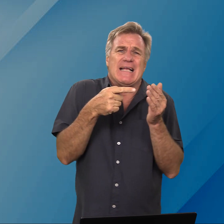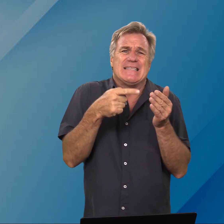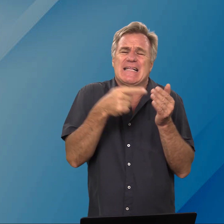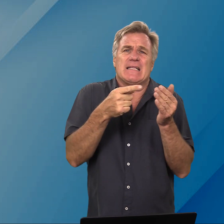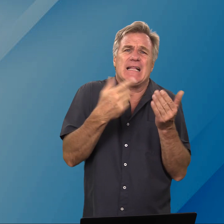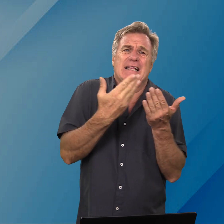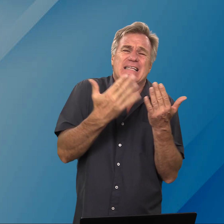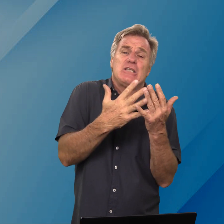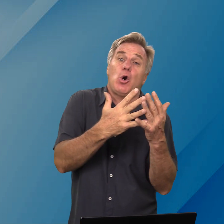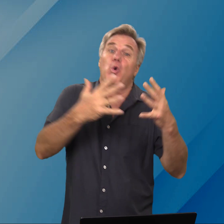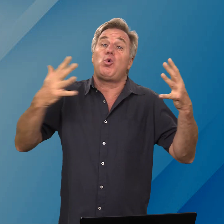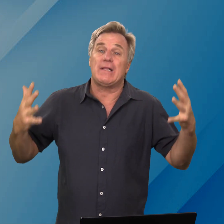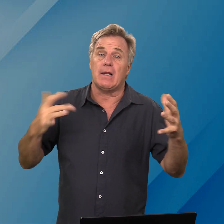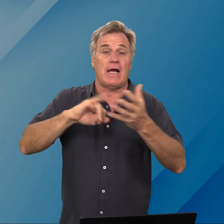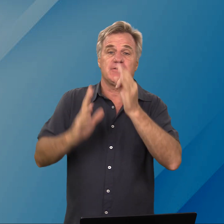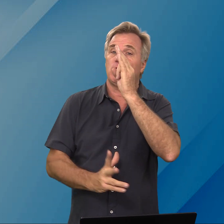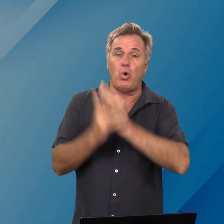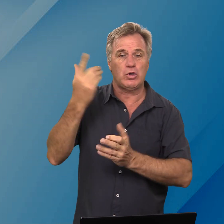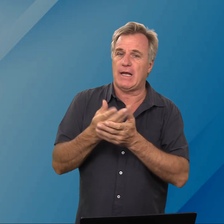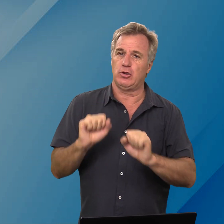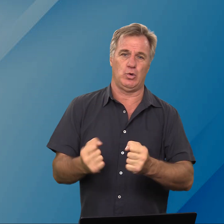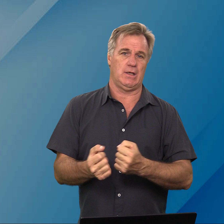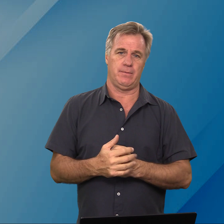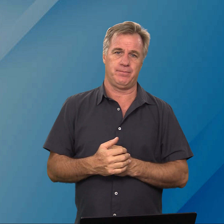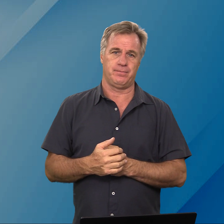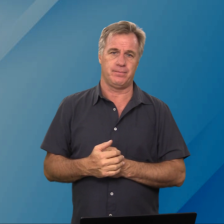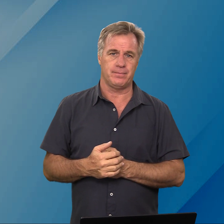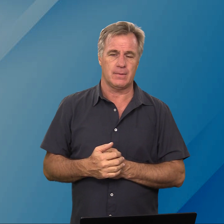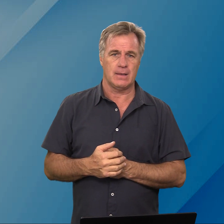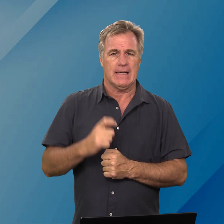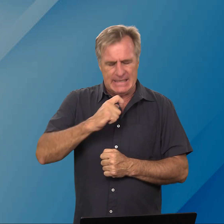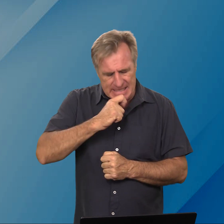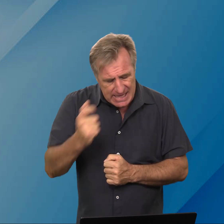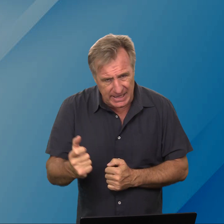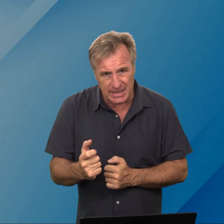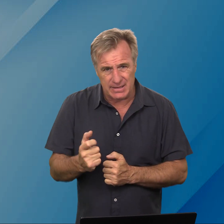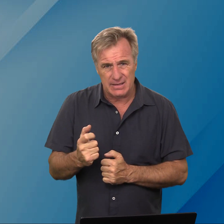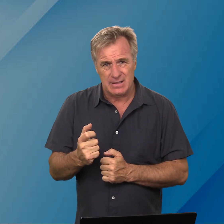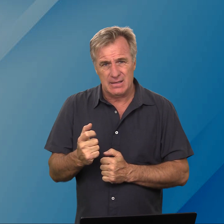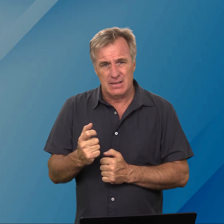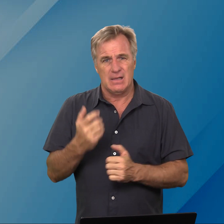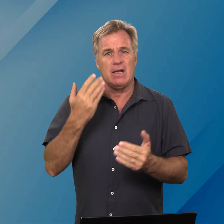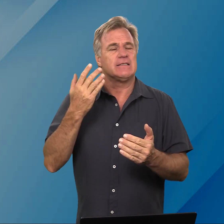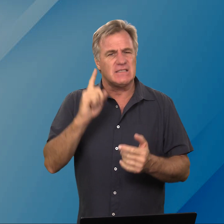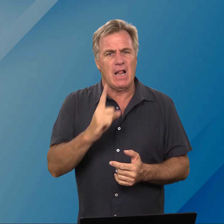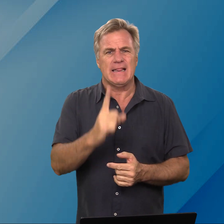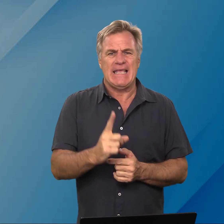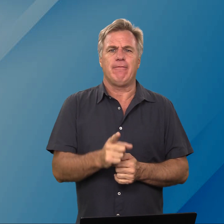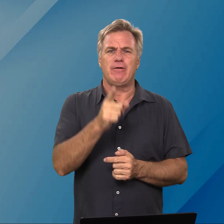dit dit is nie groter as wat God kan doen die Heere sal nie vir